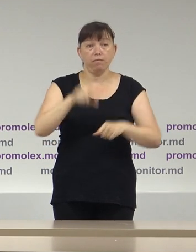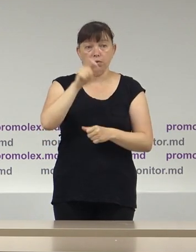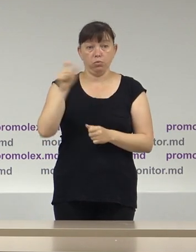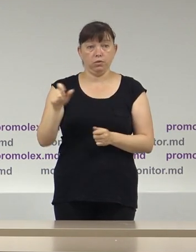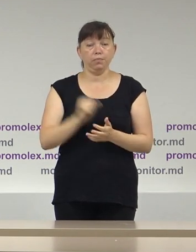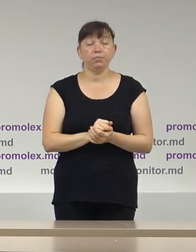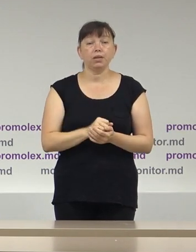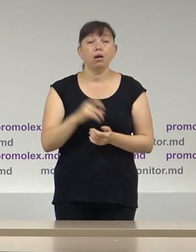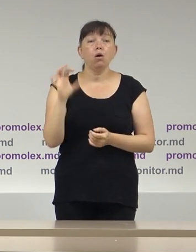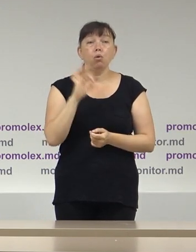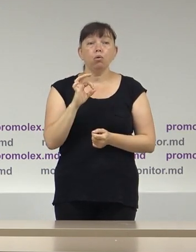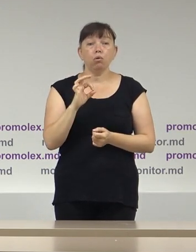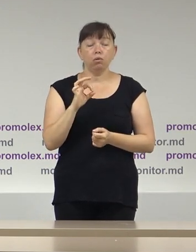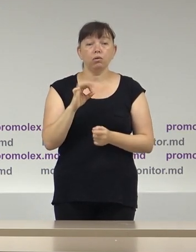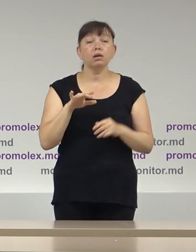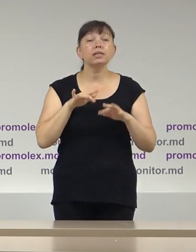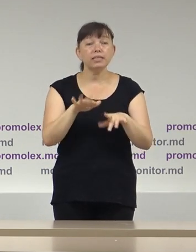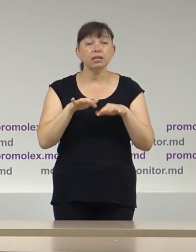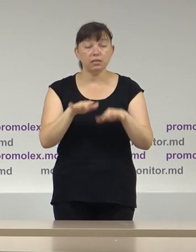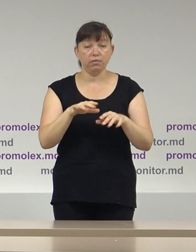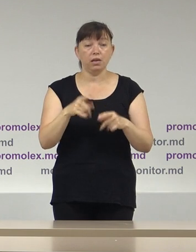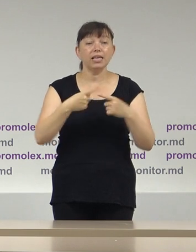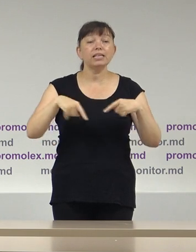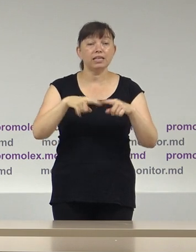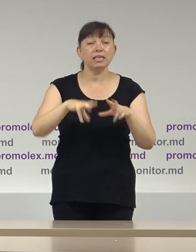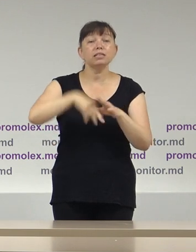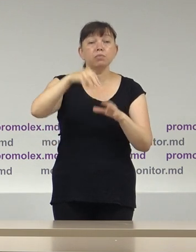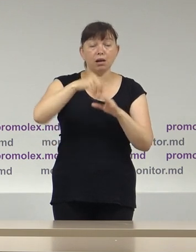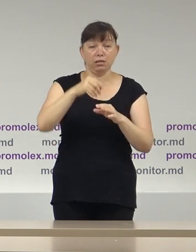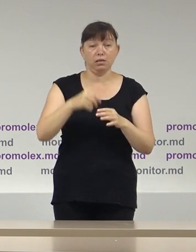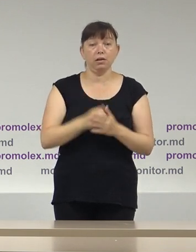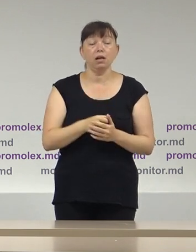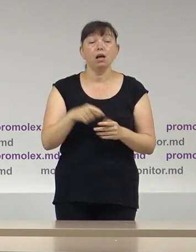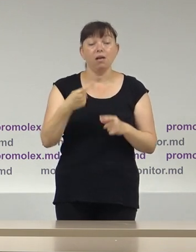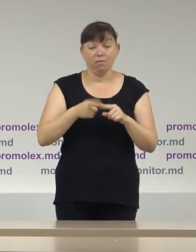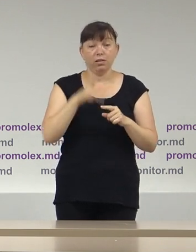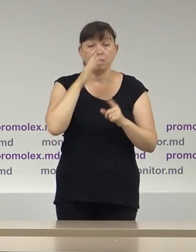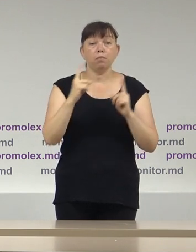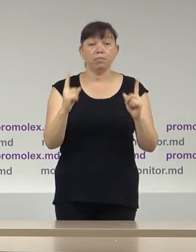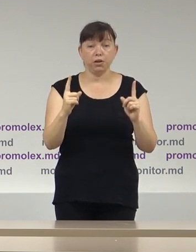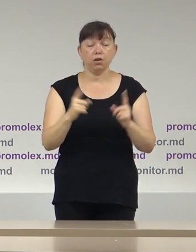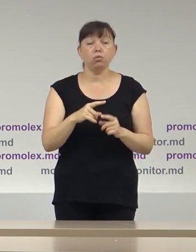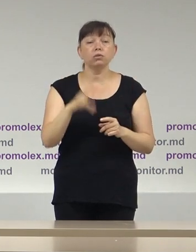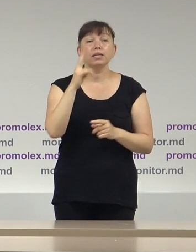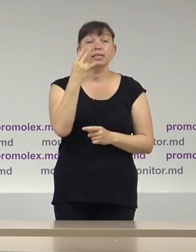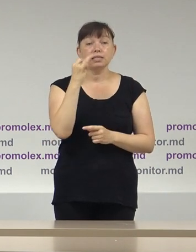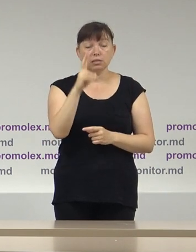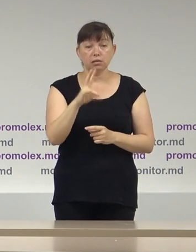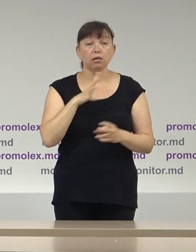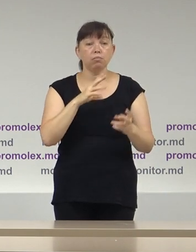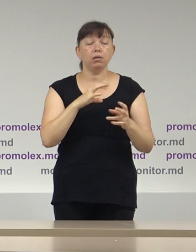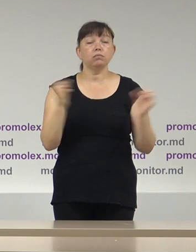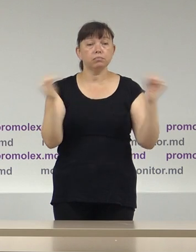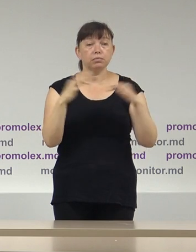Cu referință la activitatea organelor electorale, în perioada vizată, CEC s-a întrununit în șapte